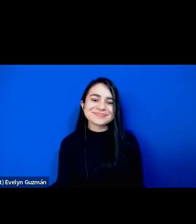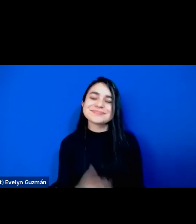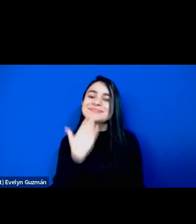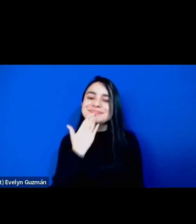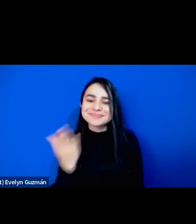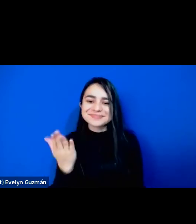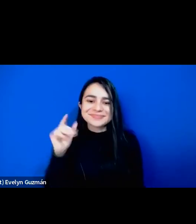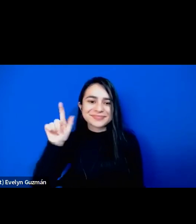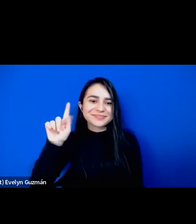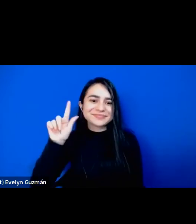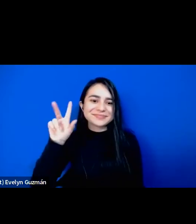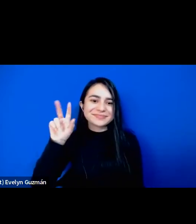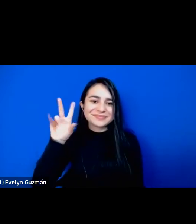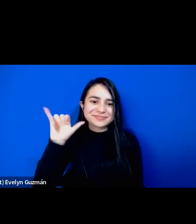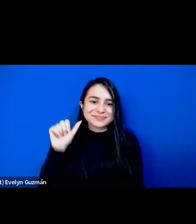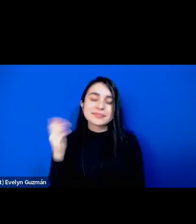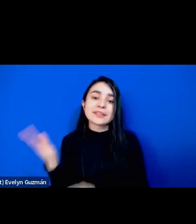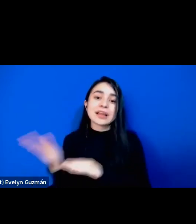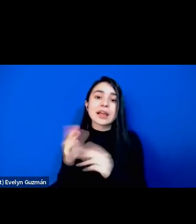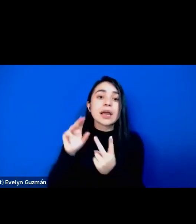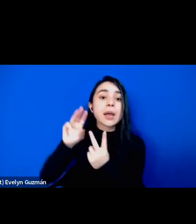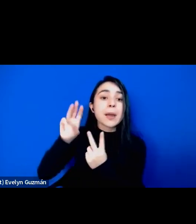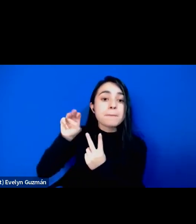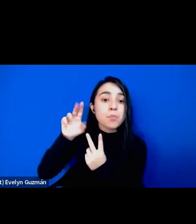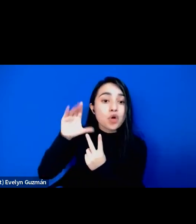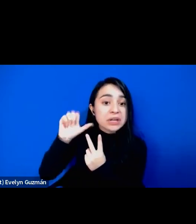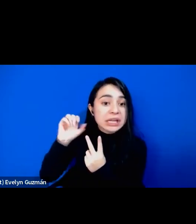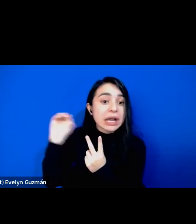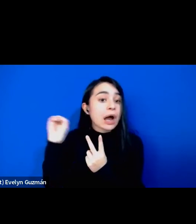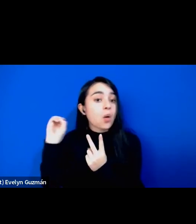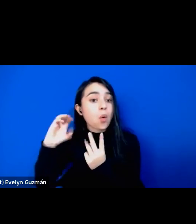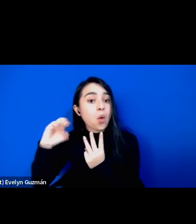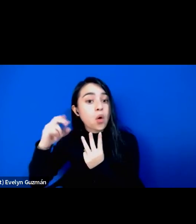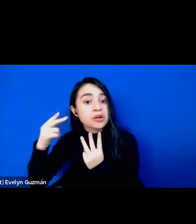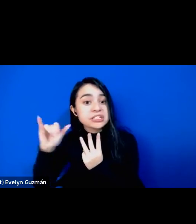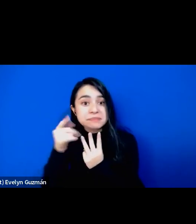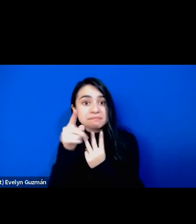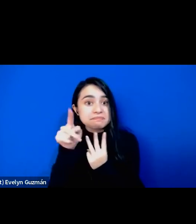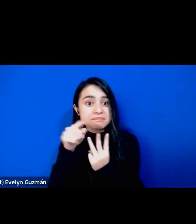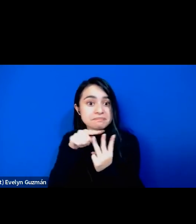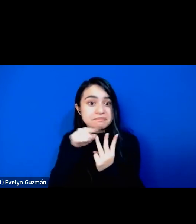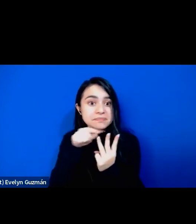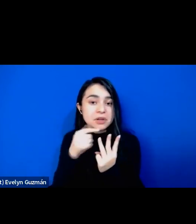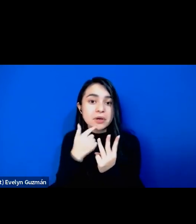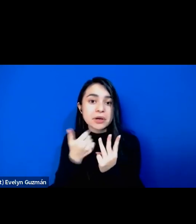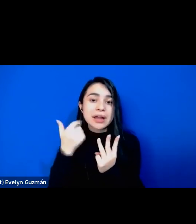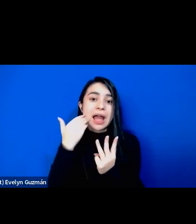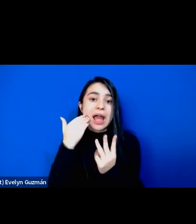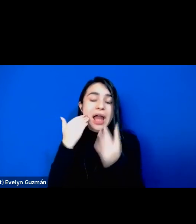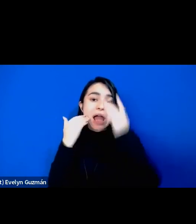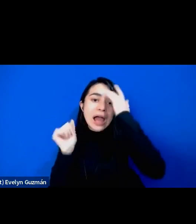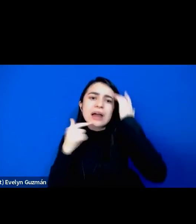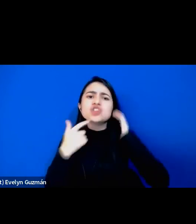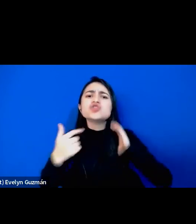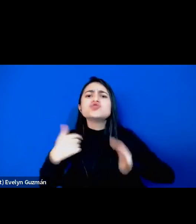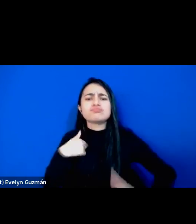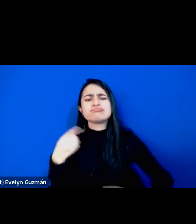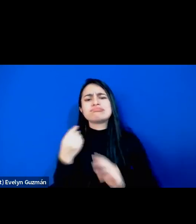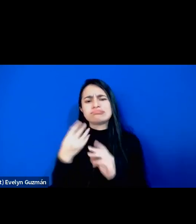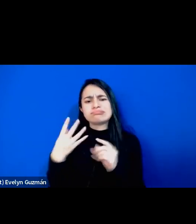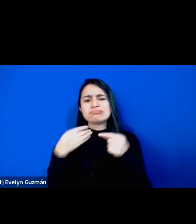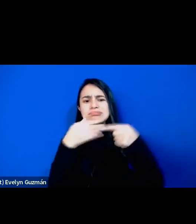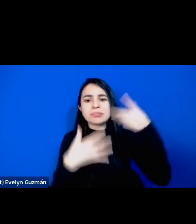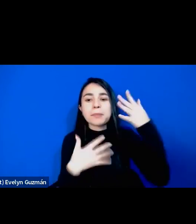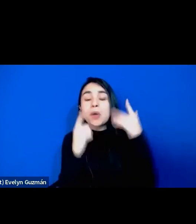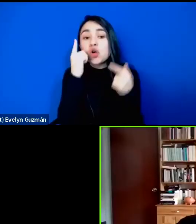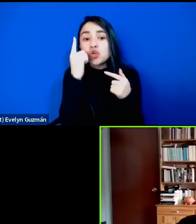Flavio. Mónica, Ochi, lee el orden que quieran. Bueno, yo, son muchas cosas, pero me quiero referir tal